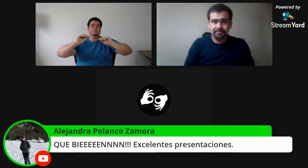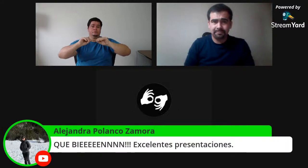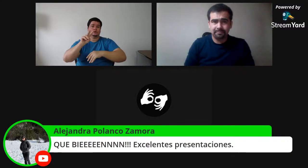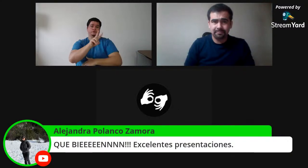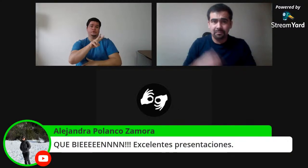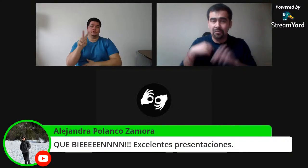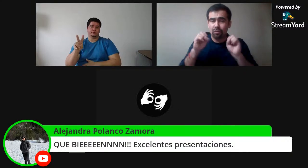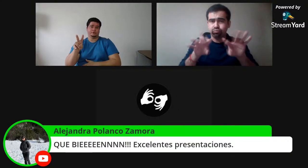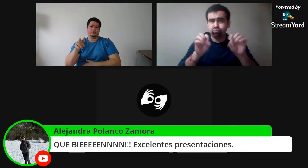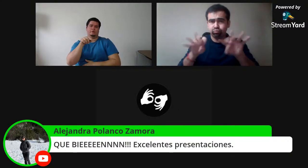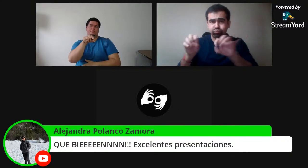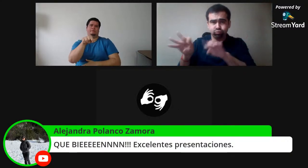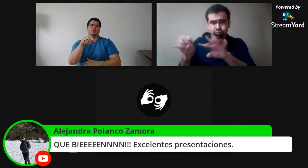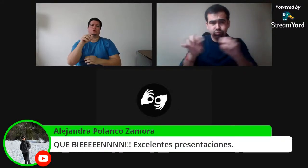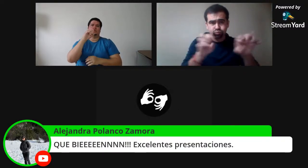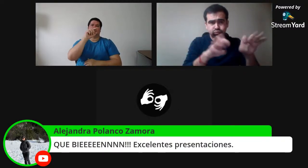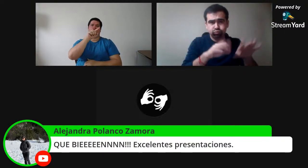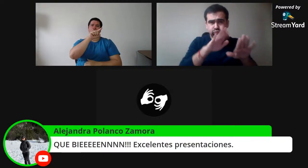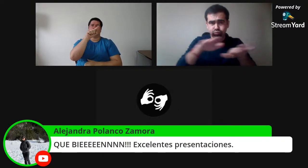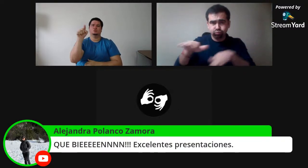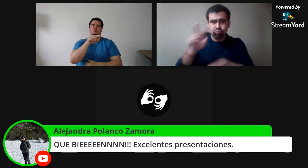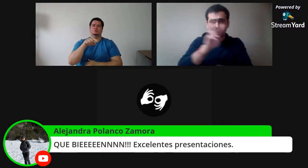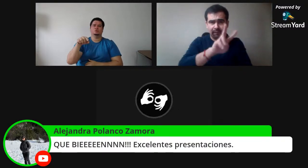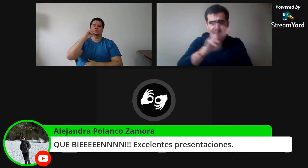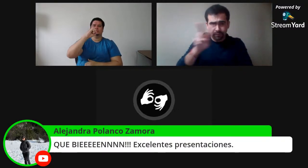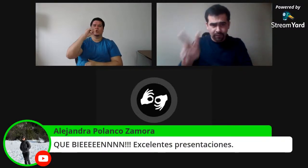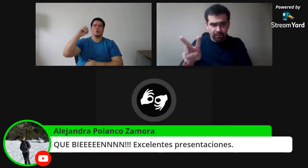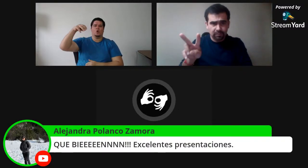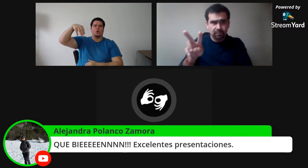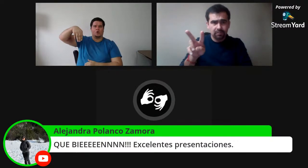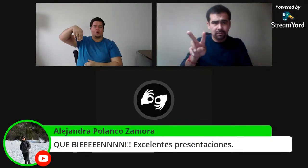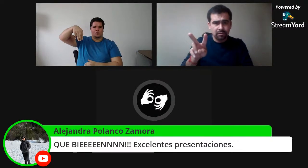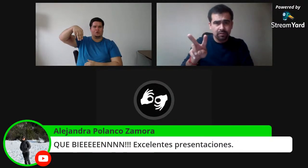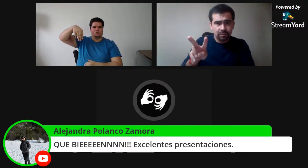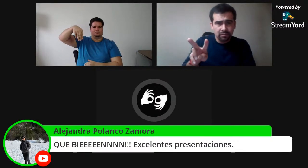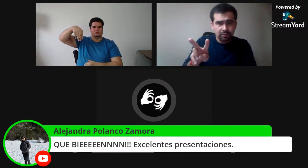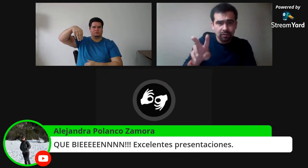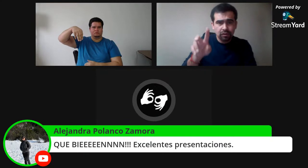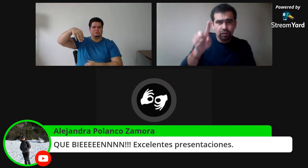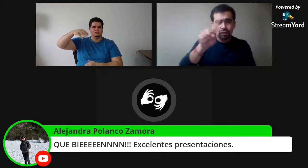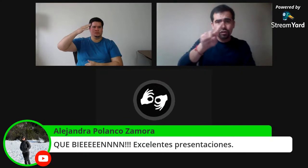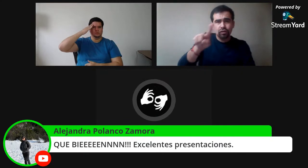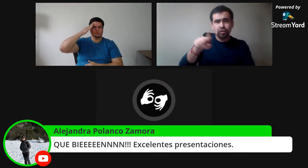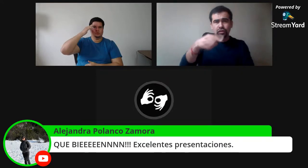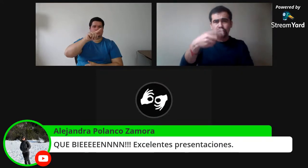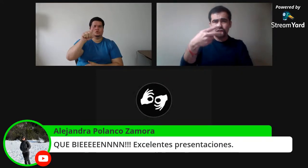yo les enseñé a los niños sobre vernáculo visual.